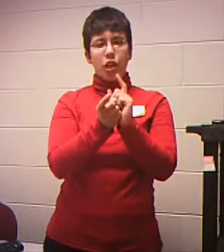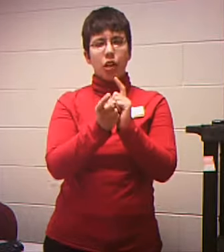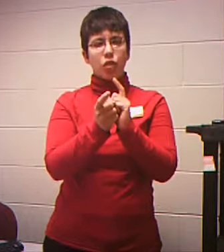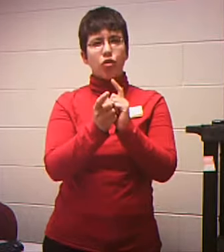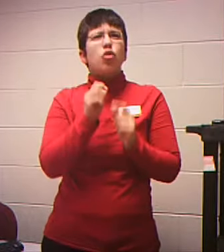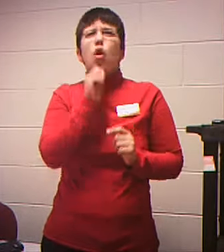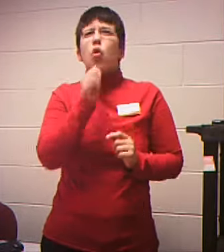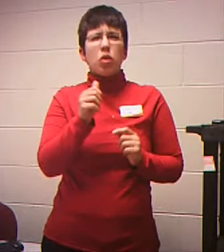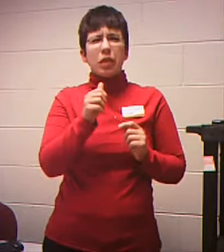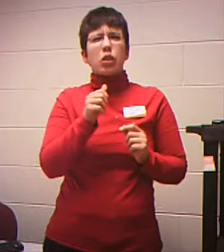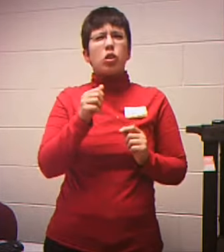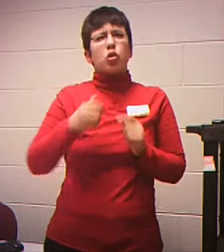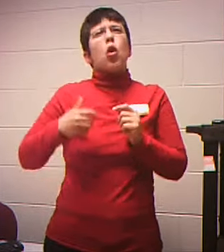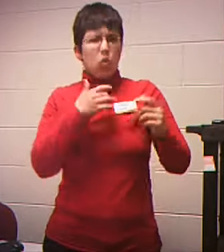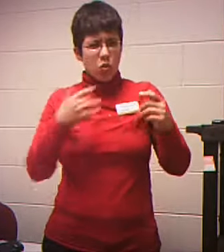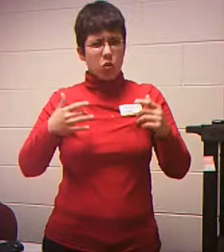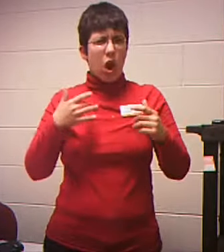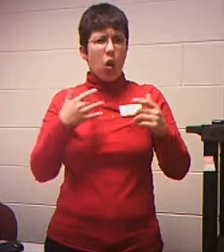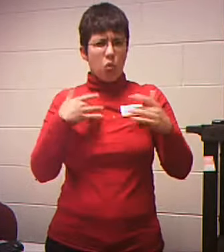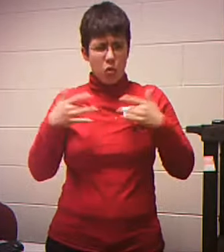anything in here If you don't want to Okay next